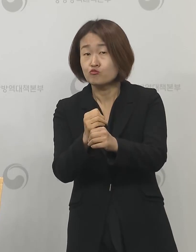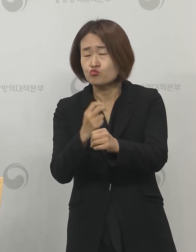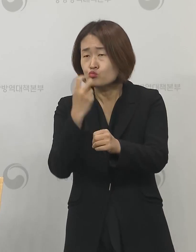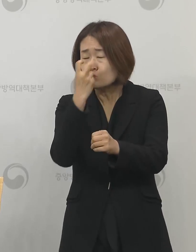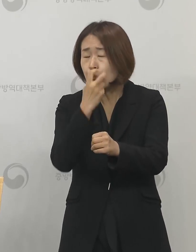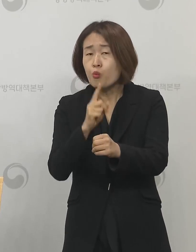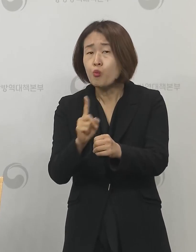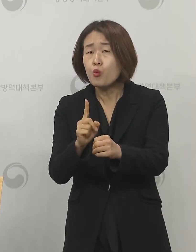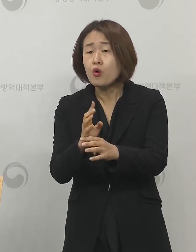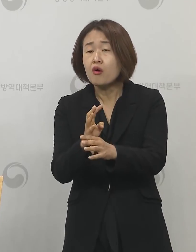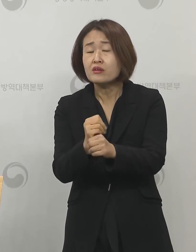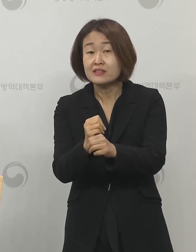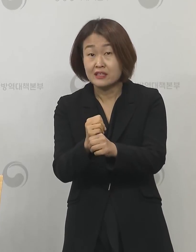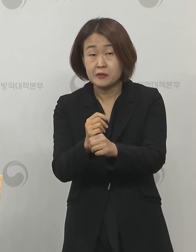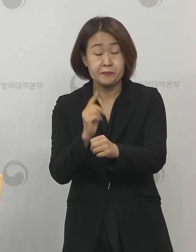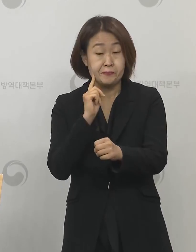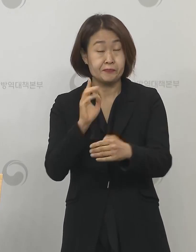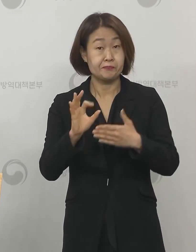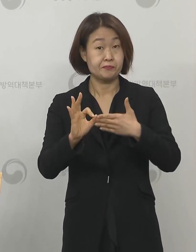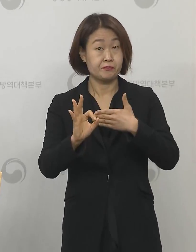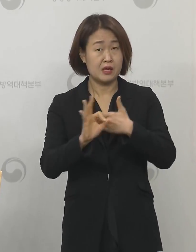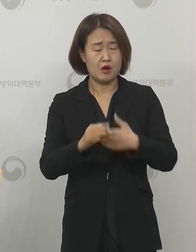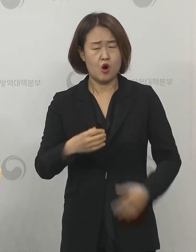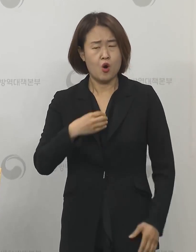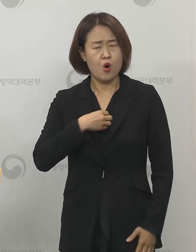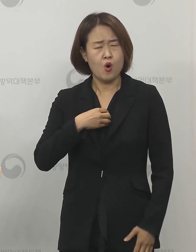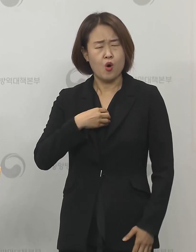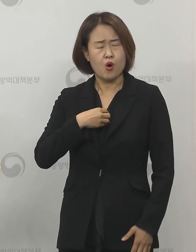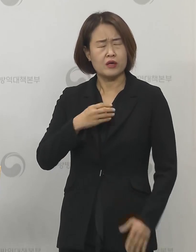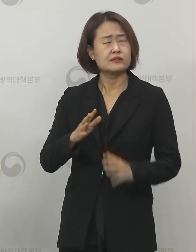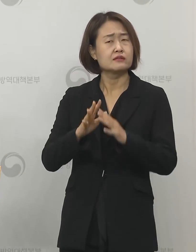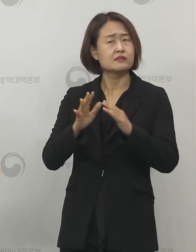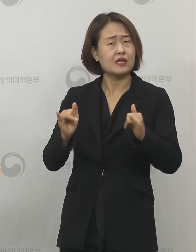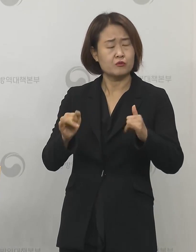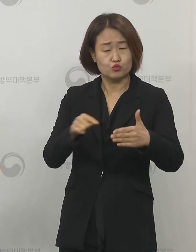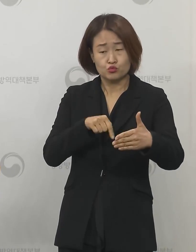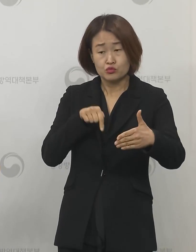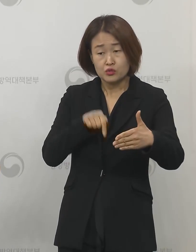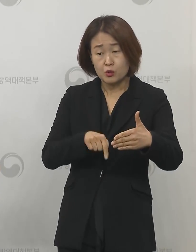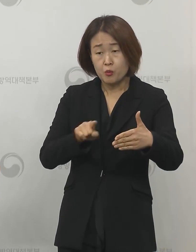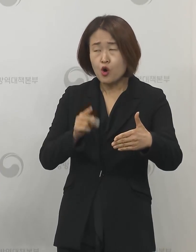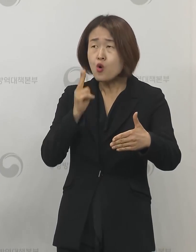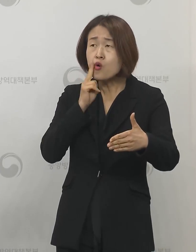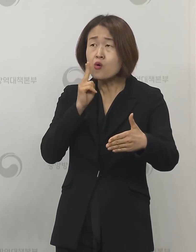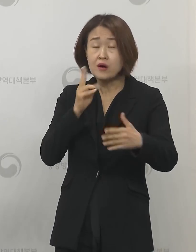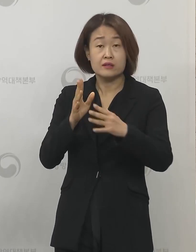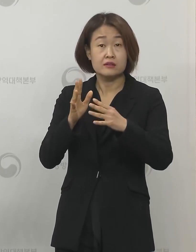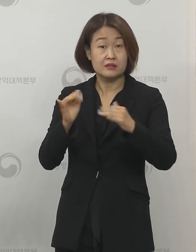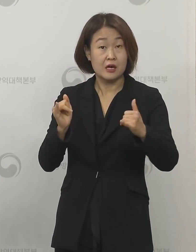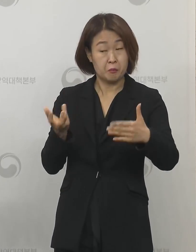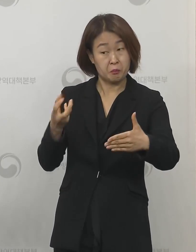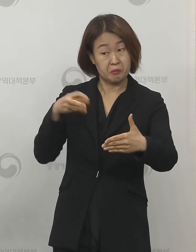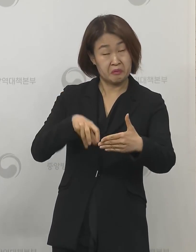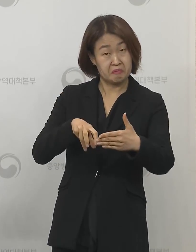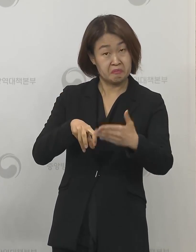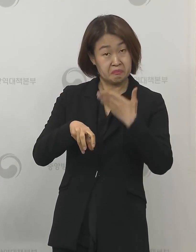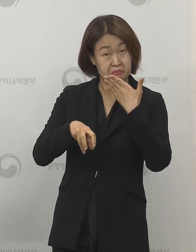이때 만일 고염군 중 흡연자도 포함되는지 궁금하다는 질문입니다